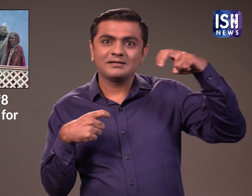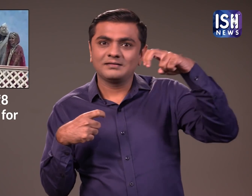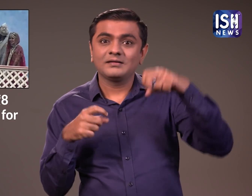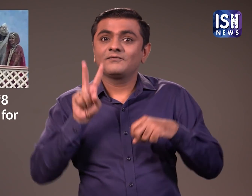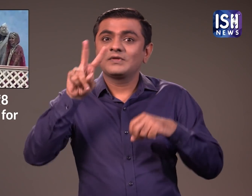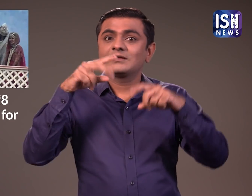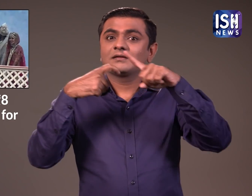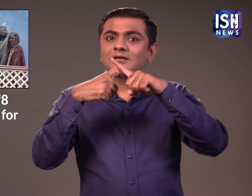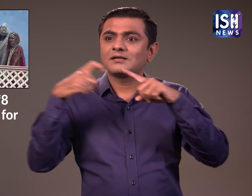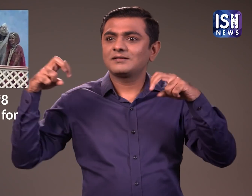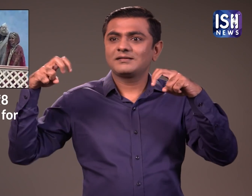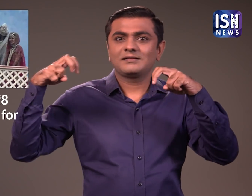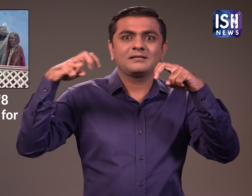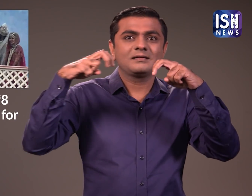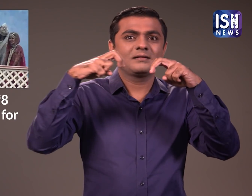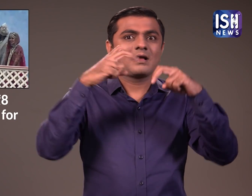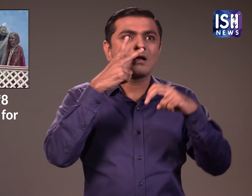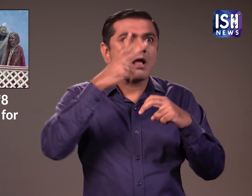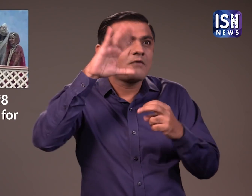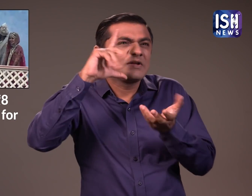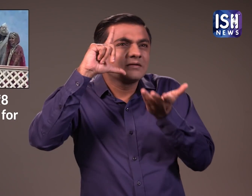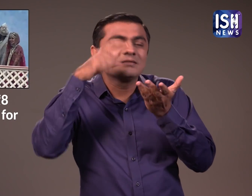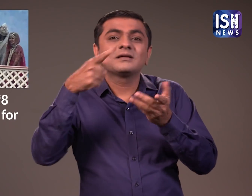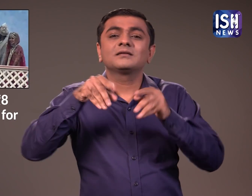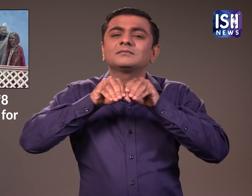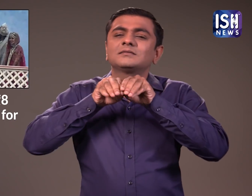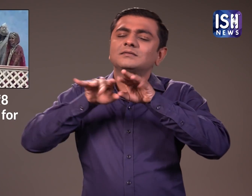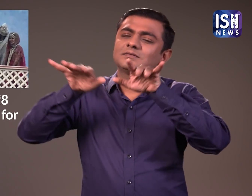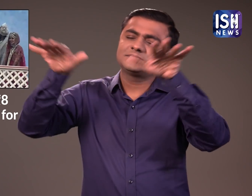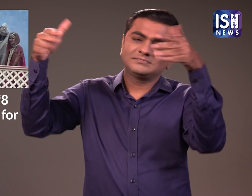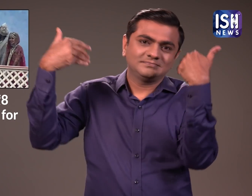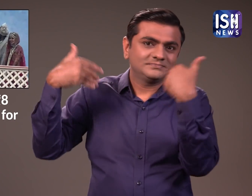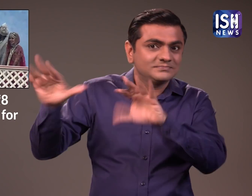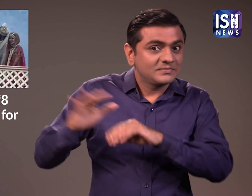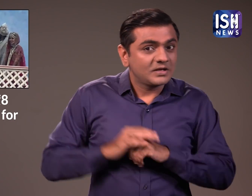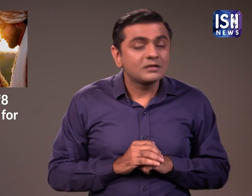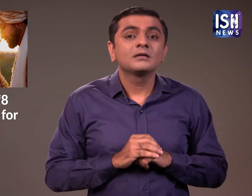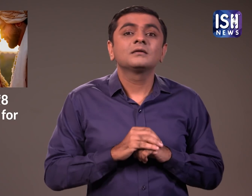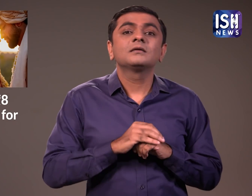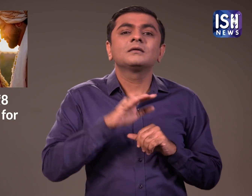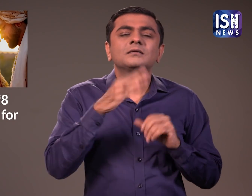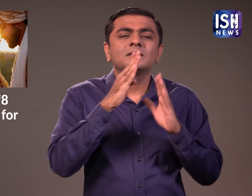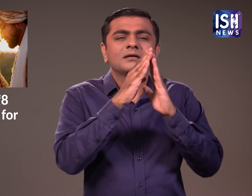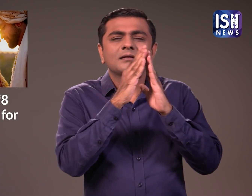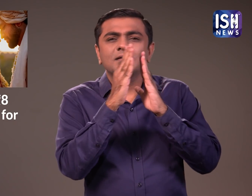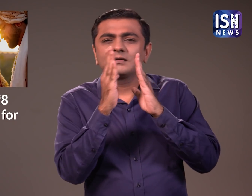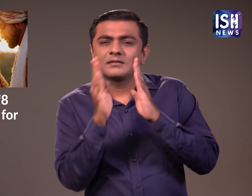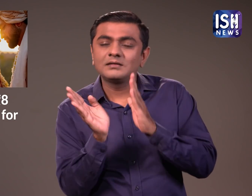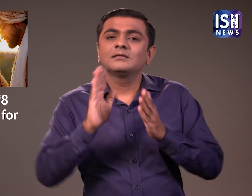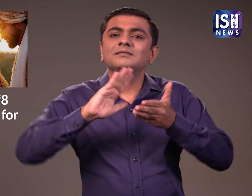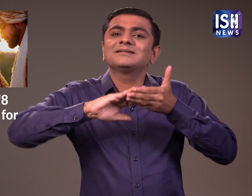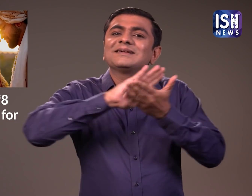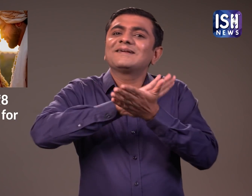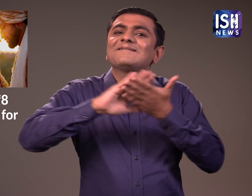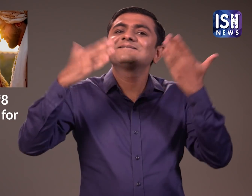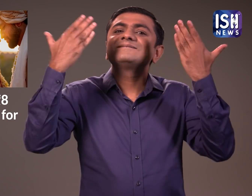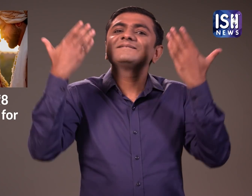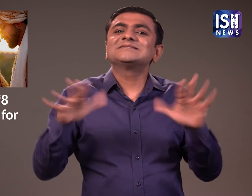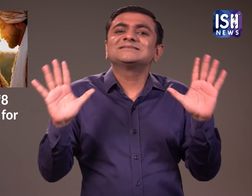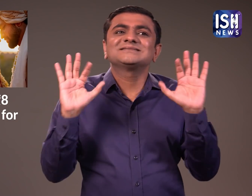तस्वीर विकी और कत्रीना की एक दूसरे की और चलते हुए थी बात में दिन में विकी और कत्रीना ने